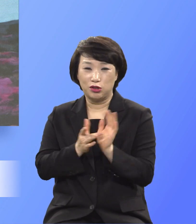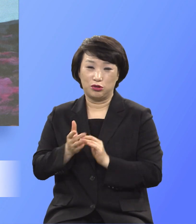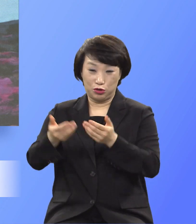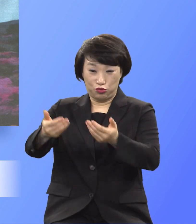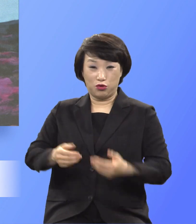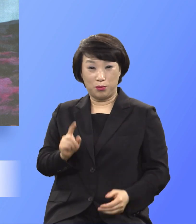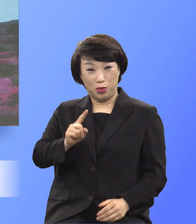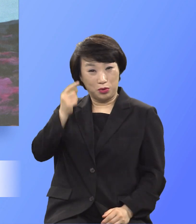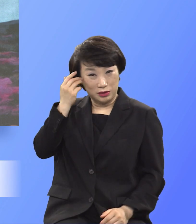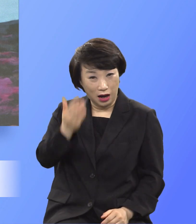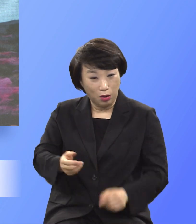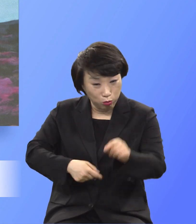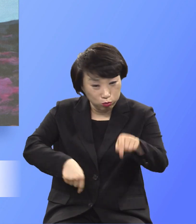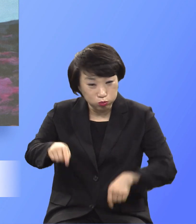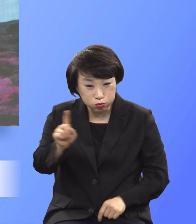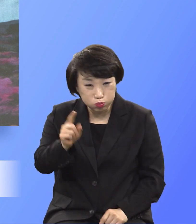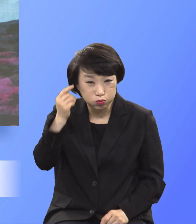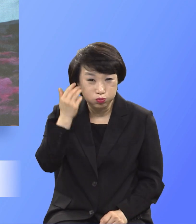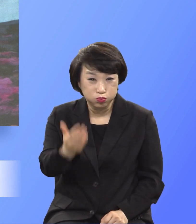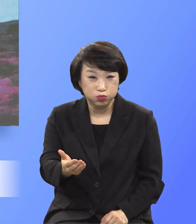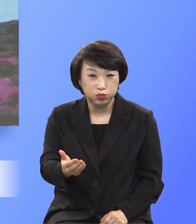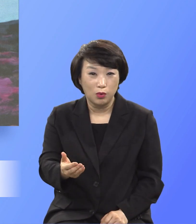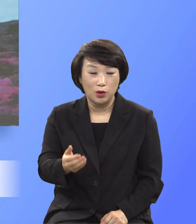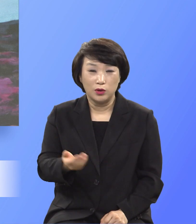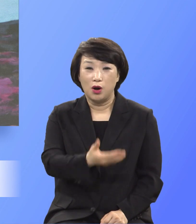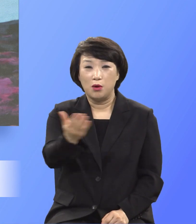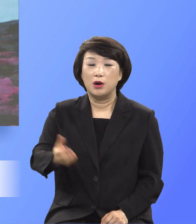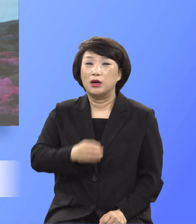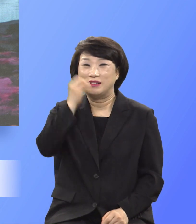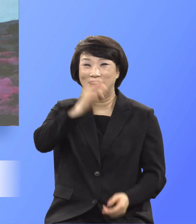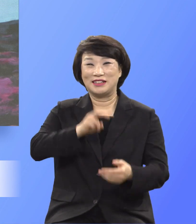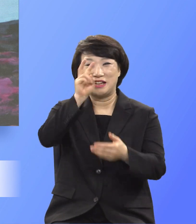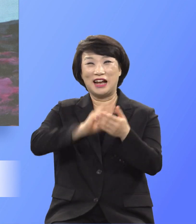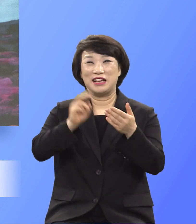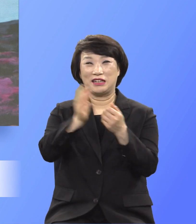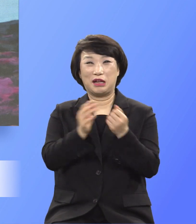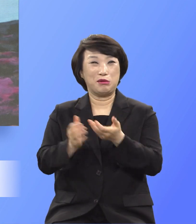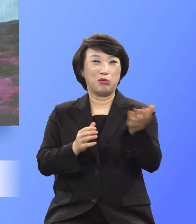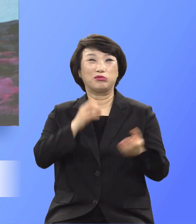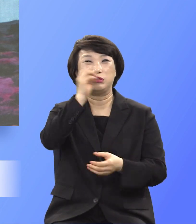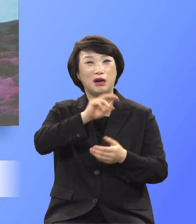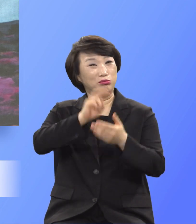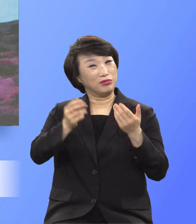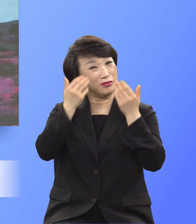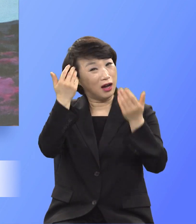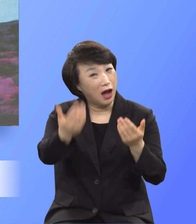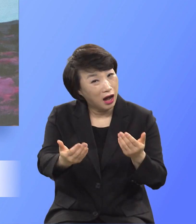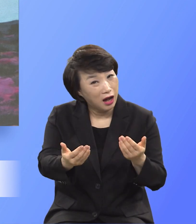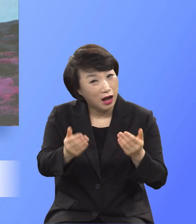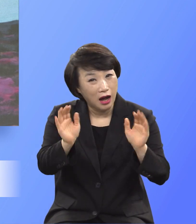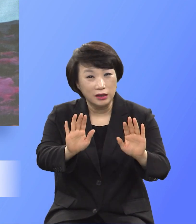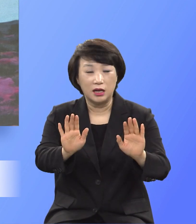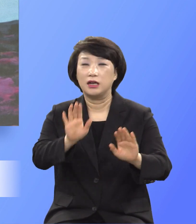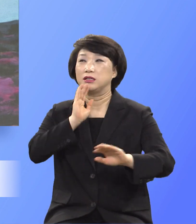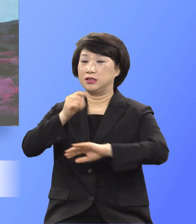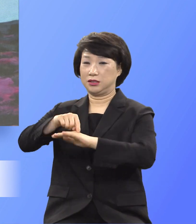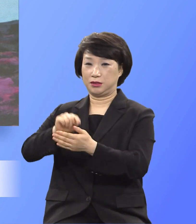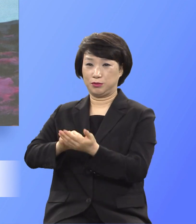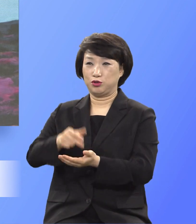하고 묻고 있는 거야 그냥 찬양이니까 해보는 것입니까? 진실로 주님의 물음표에